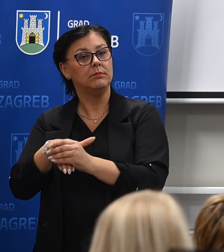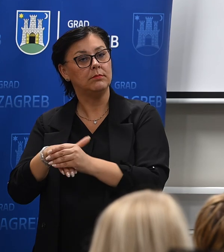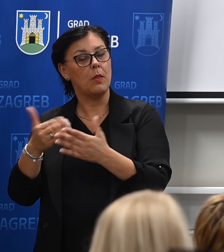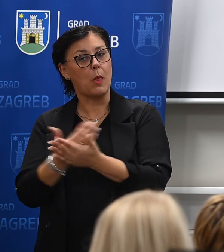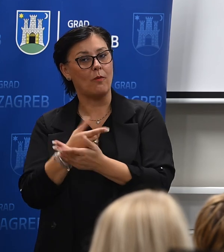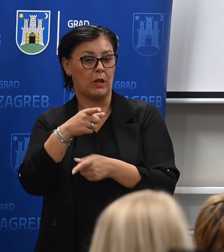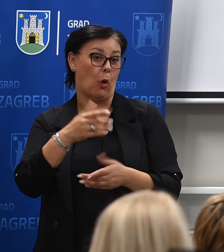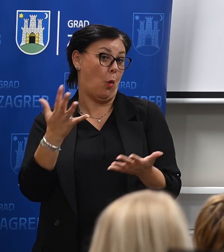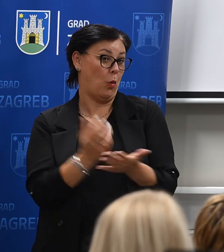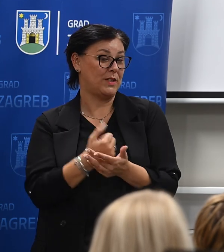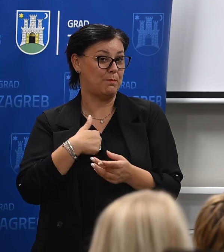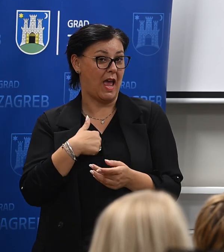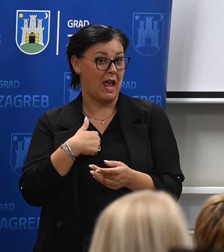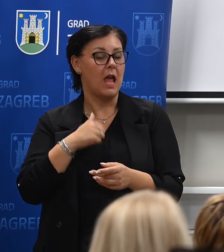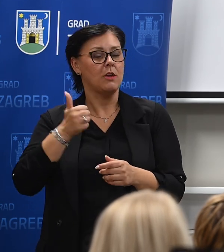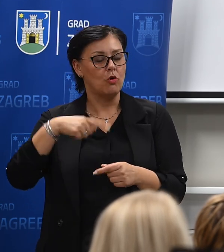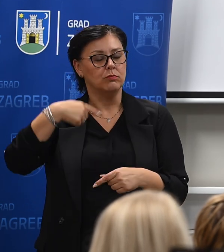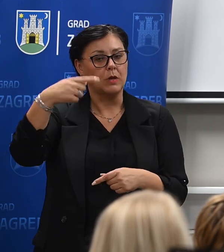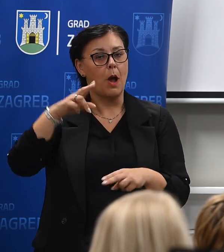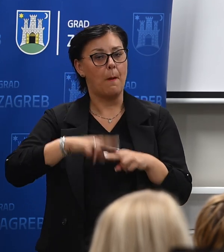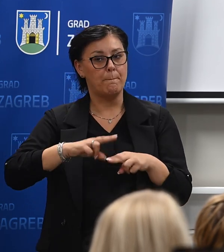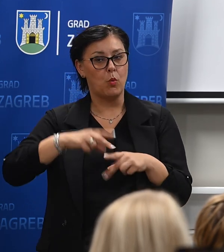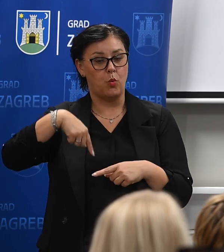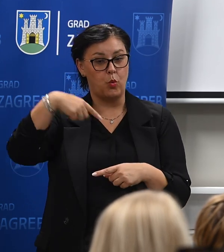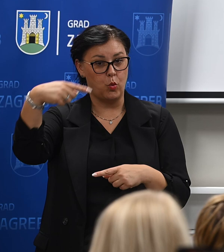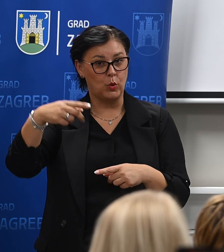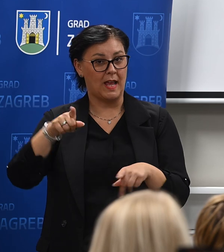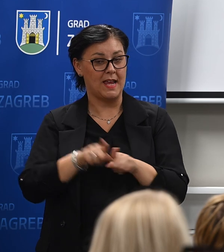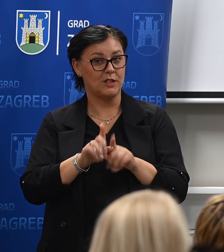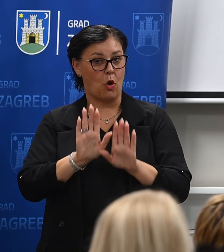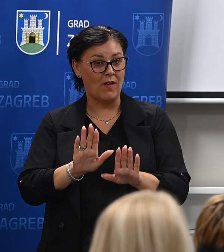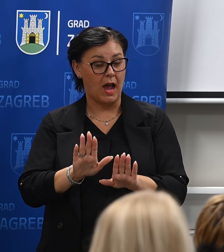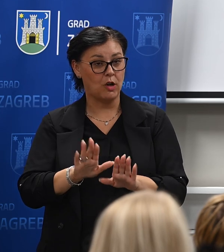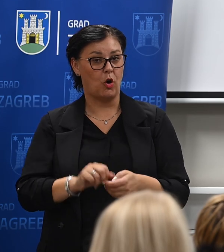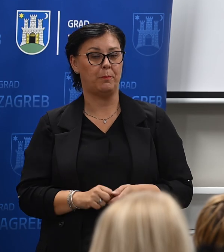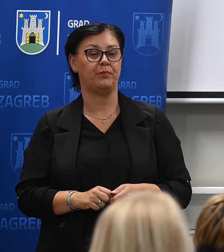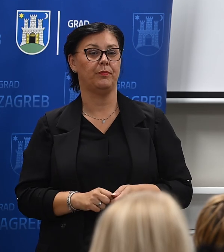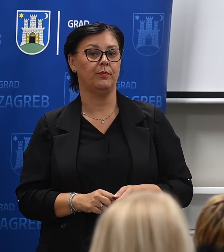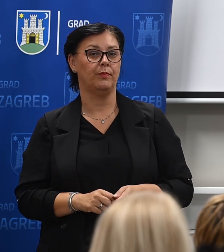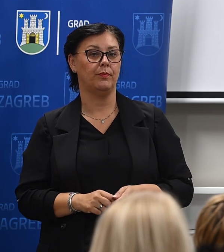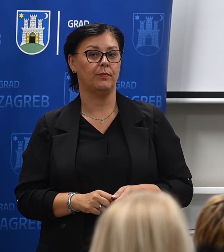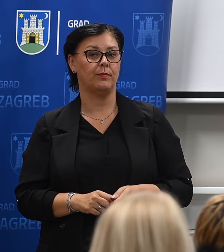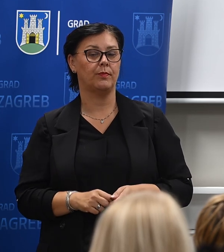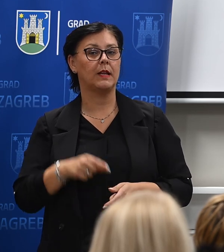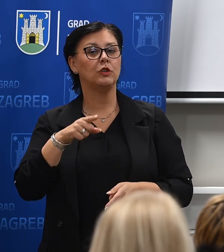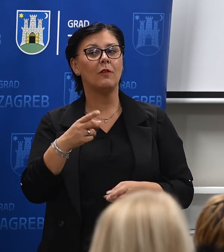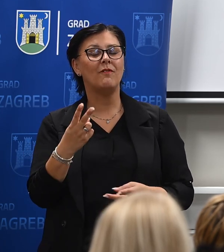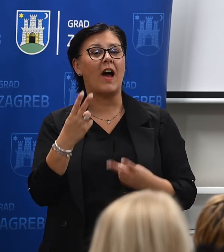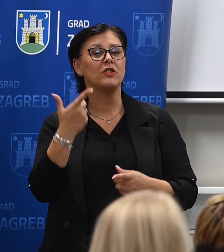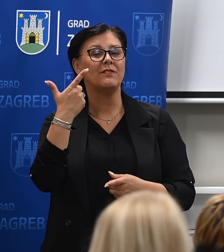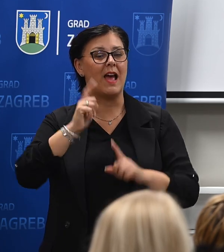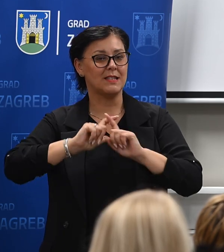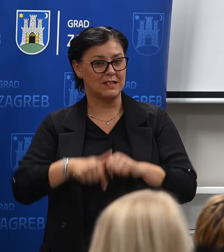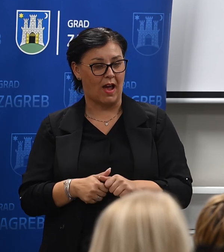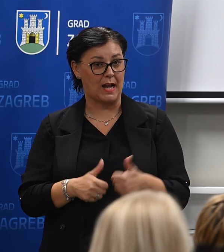zadnji primjer takav. Biće ih još u mjesecima koji dolaze. Po meni radi se o dva ključna faktora.